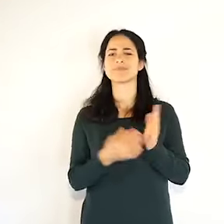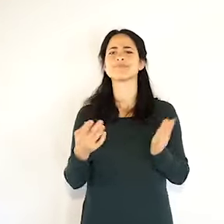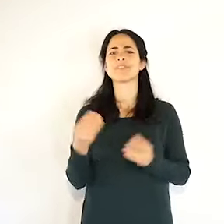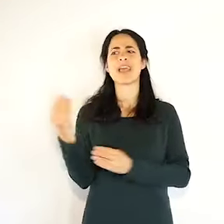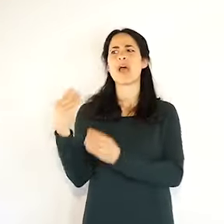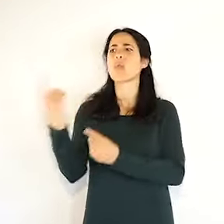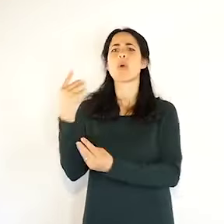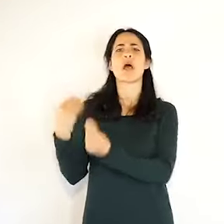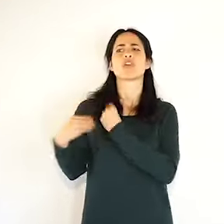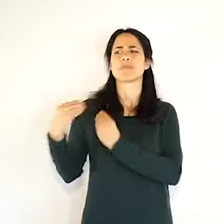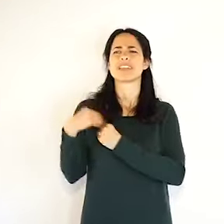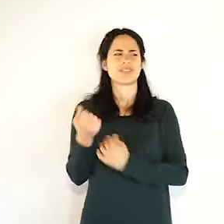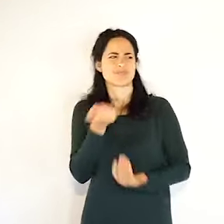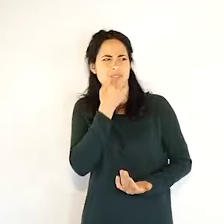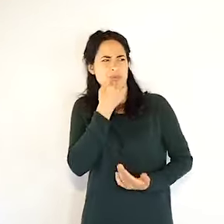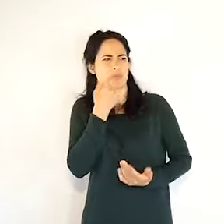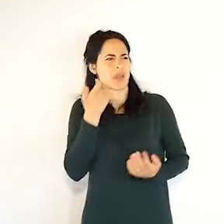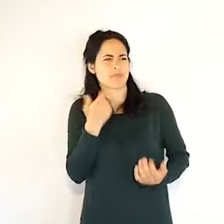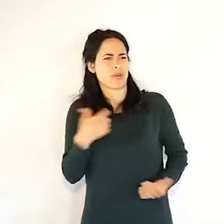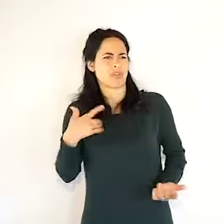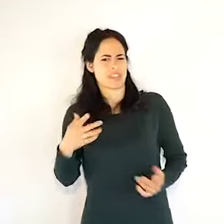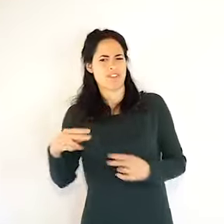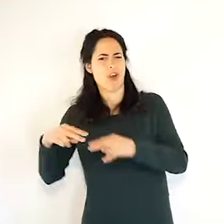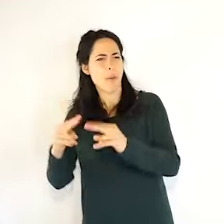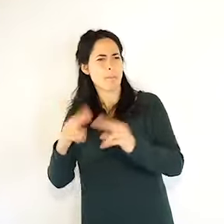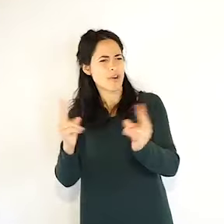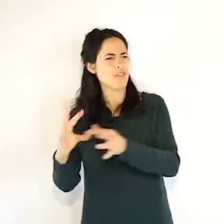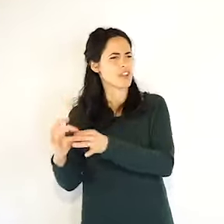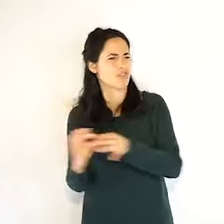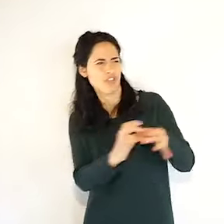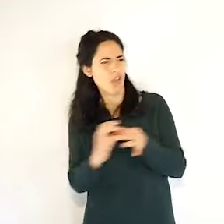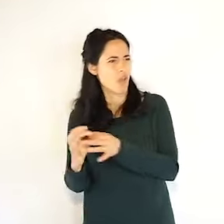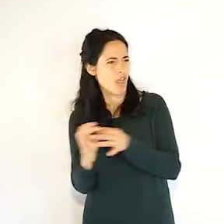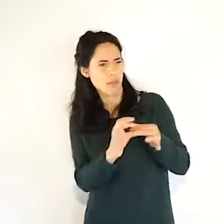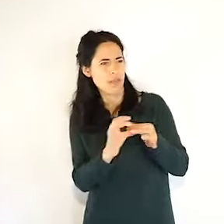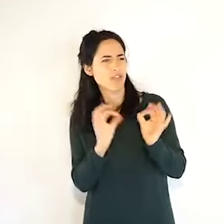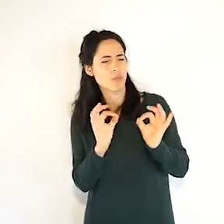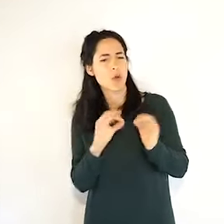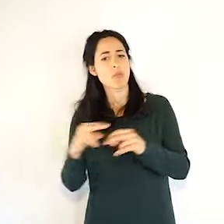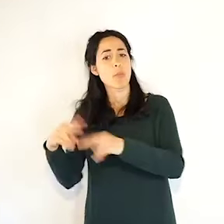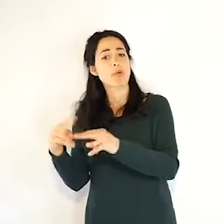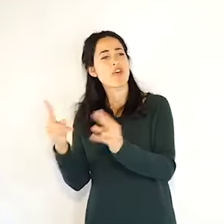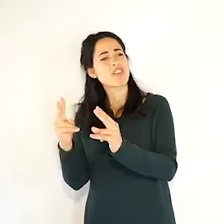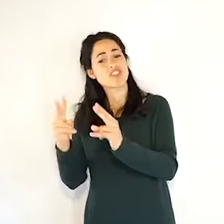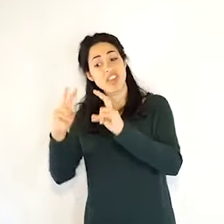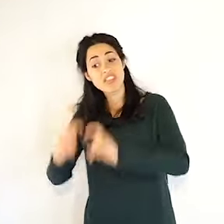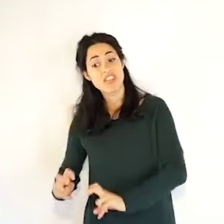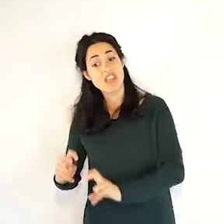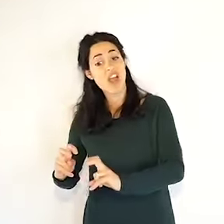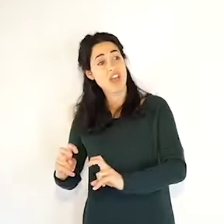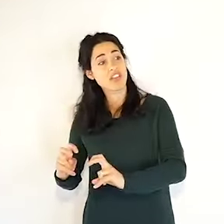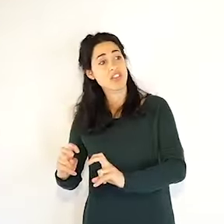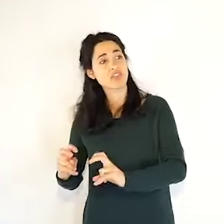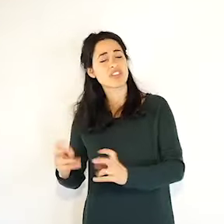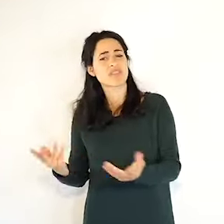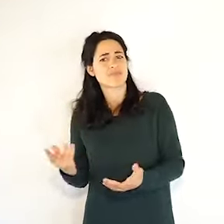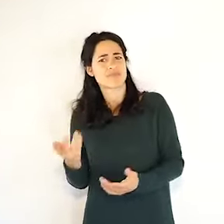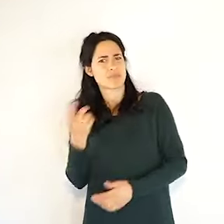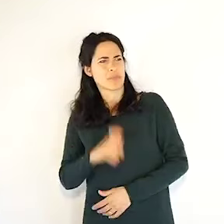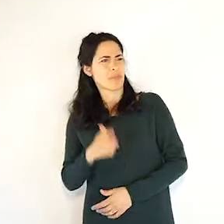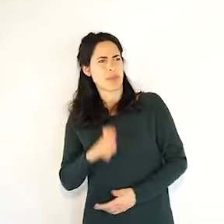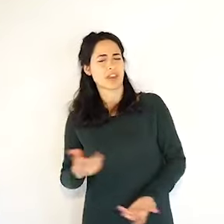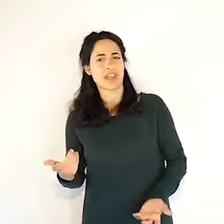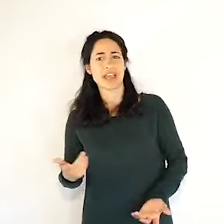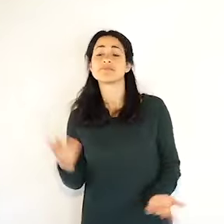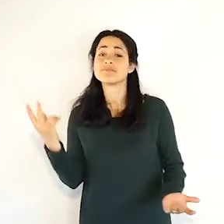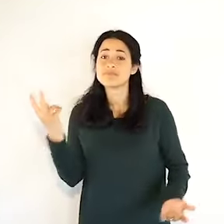ma sono residenti in altre province, questo succede, è normale che succeda se magari qualcuno lavora in